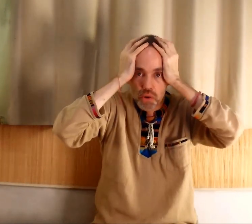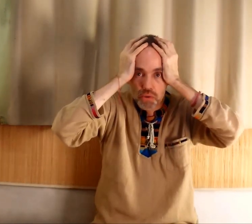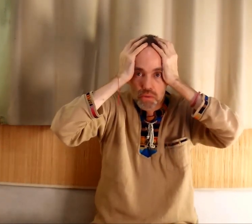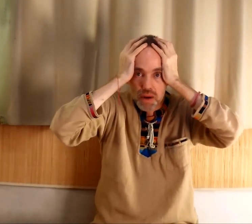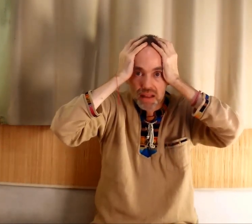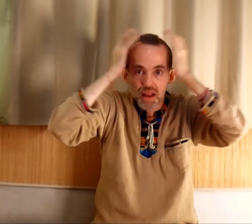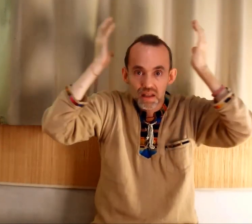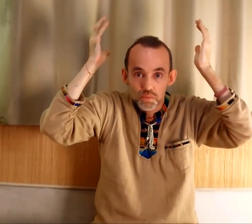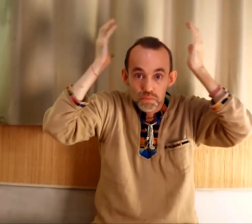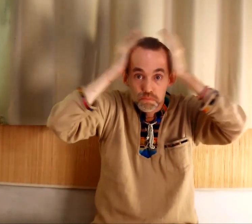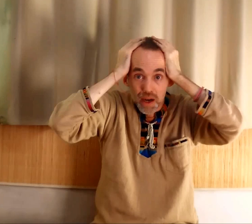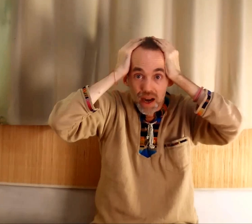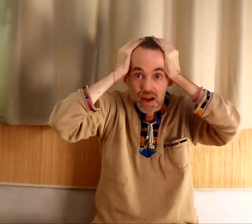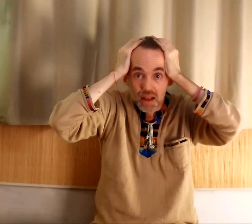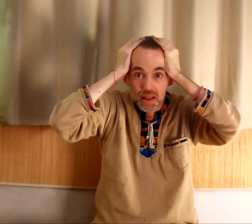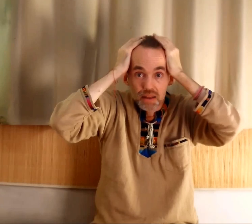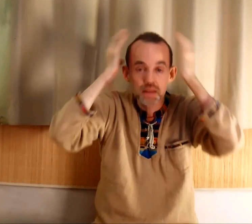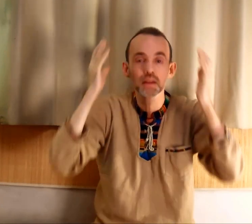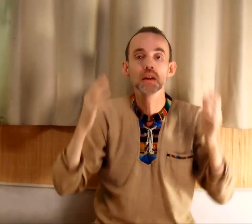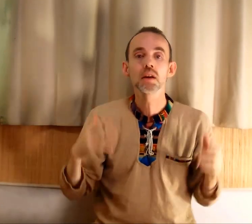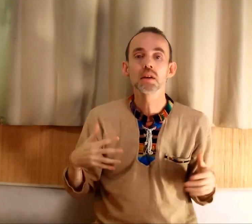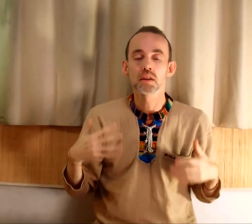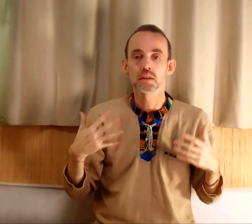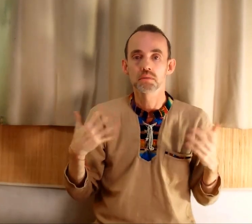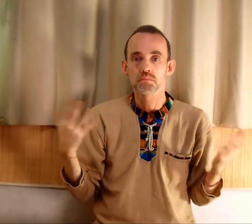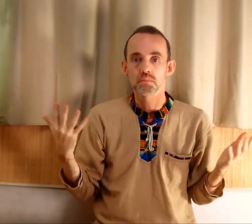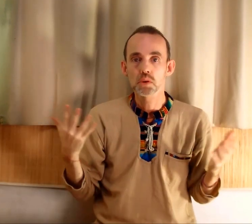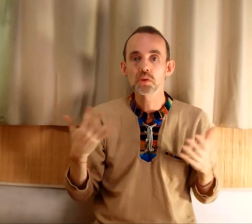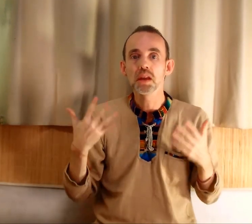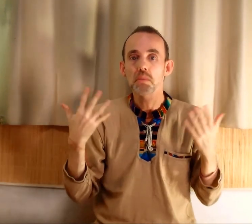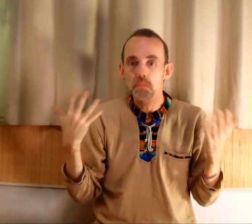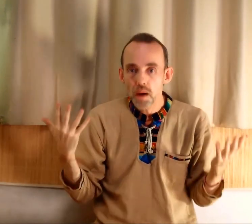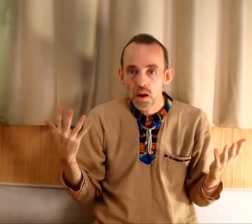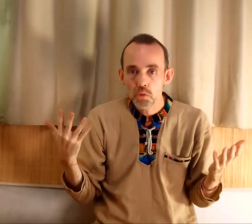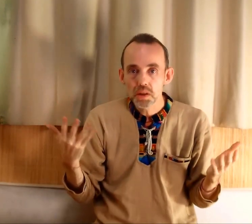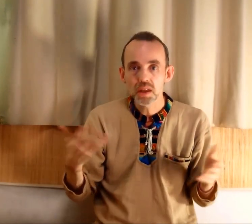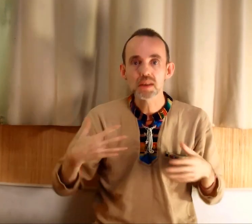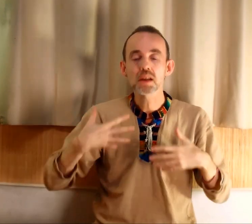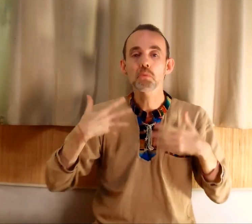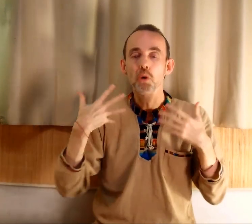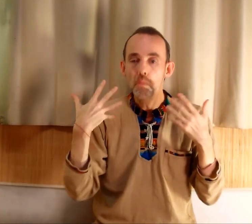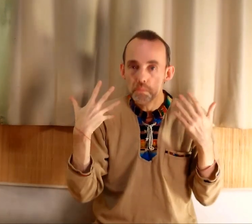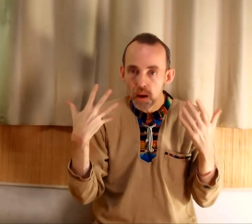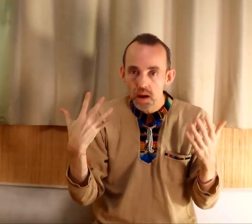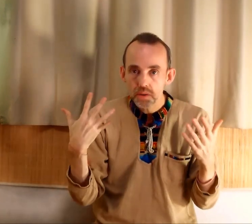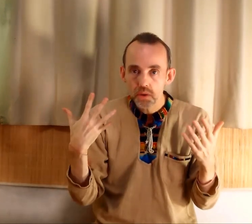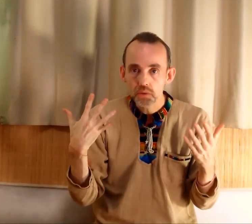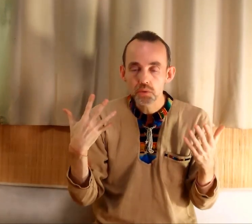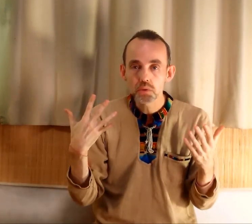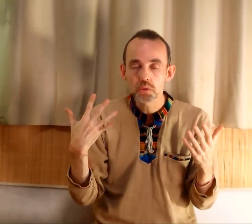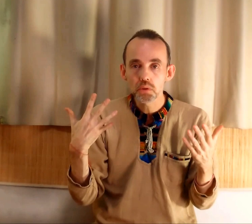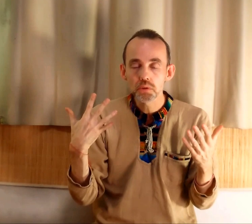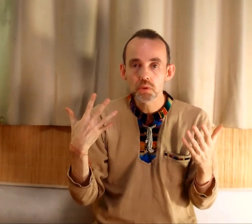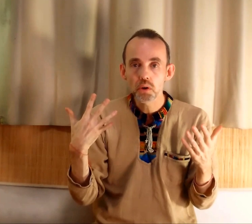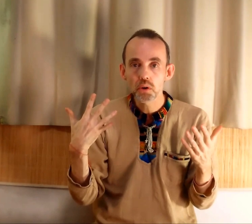encombrent la tête, vous prennent la tête. Ce n'est pas compliqué, ça ne prend pas tant de temps.